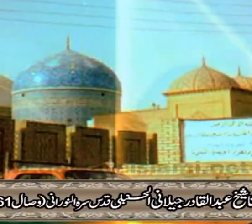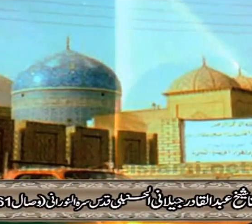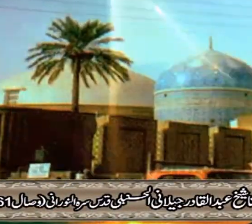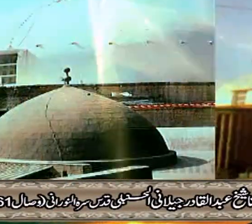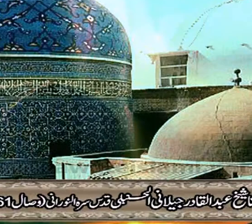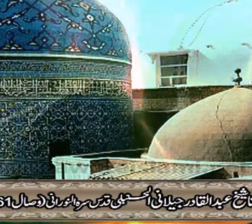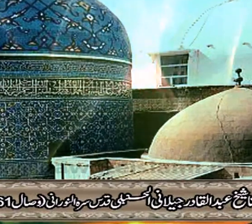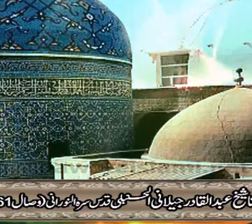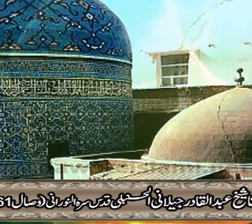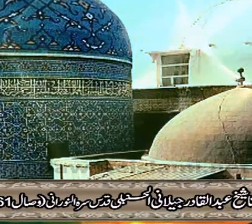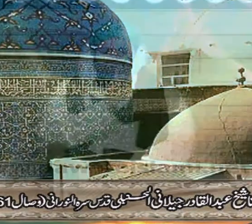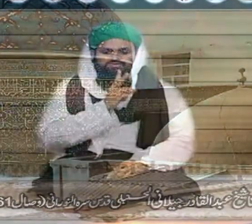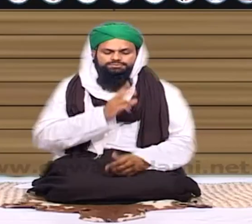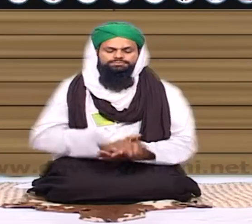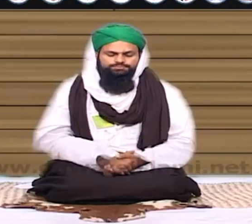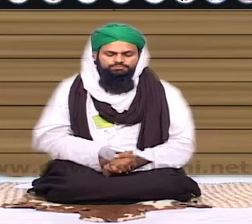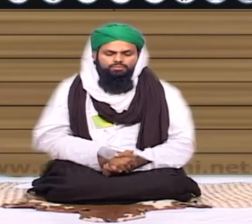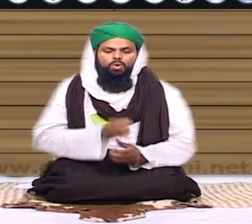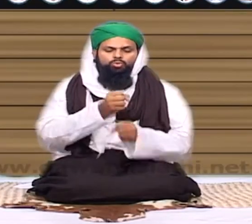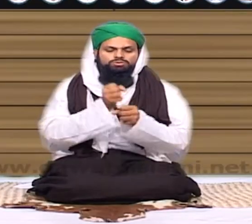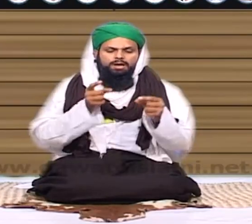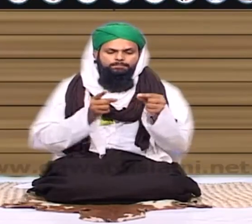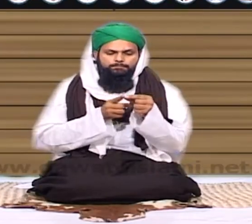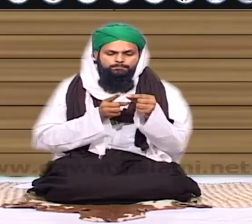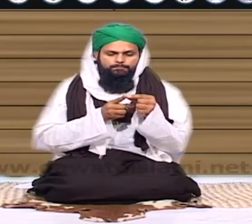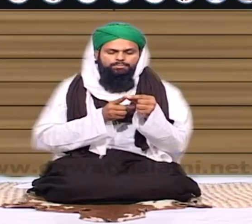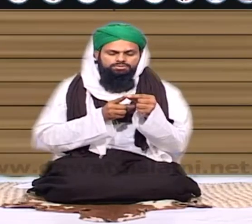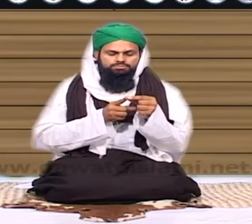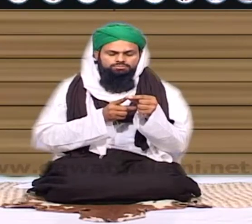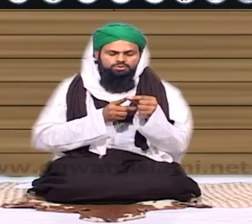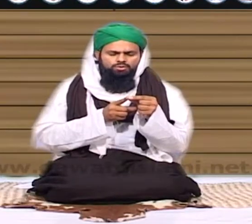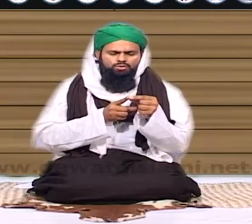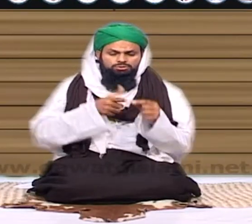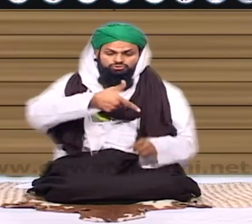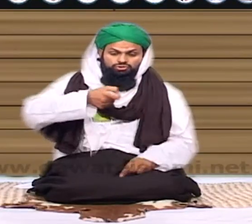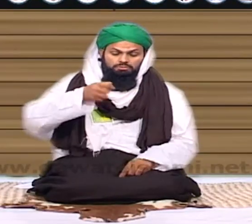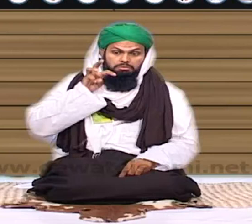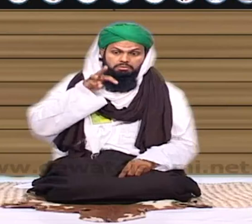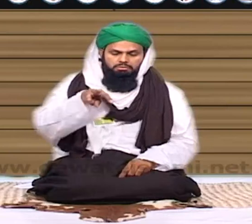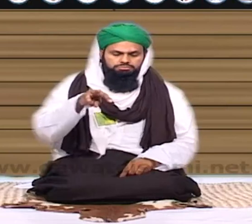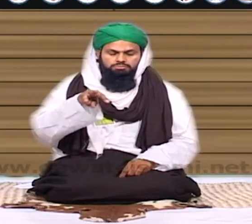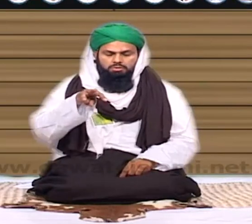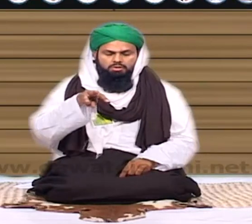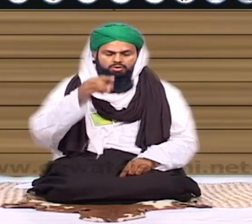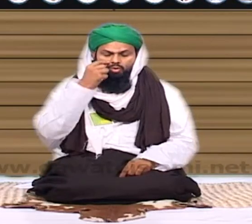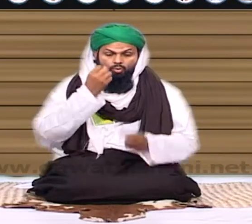رضی اللہ تعالیٰ نو واض فرما رہے تھے اور حضور غوث پار کے واض میں ستر ستر ہزار کا اجتماع ہوتا تھا